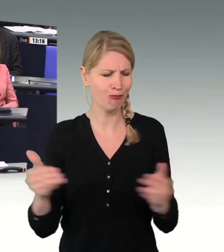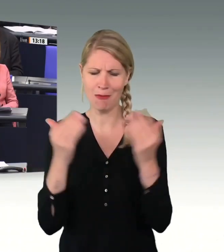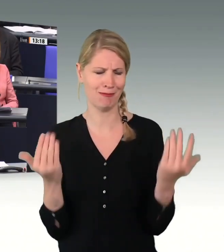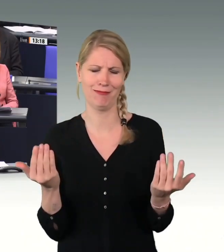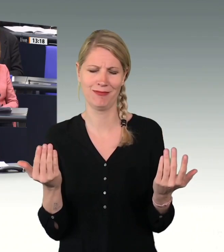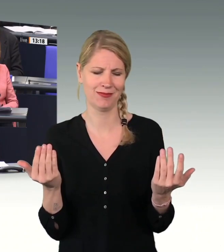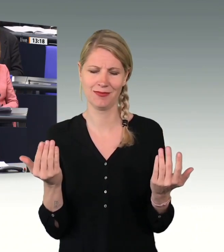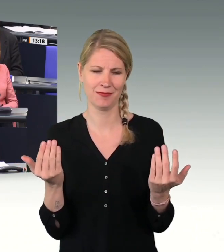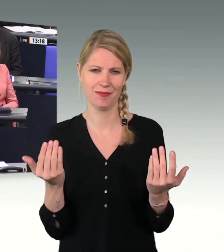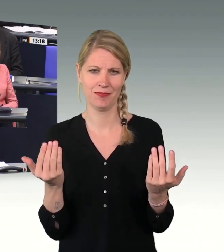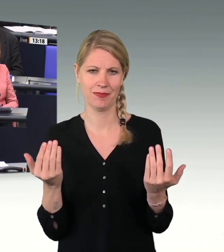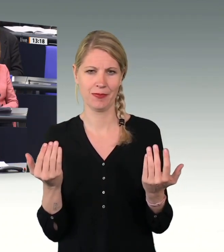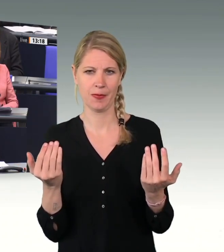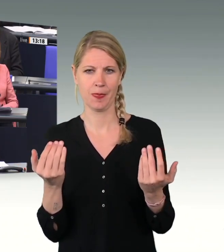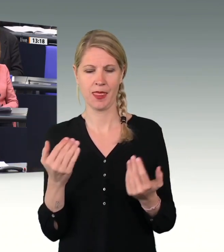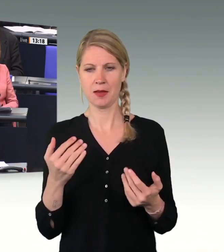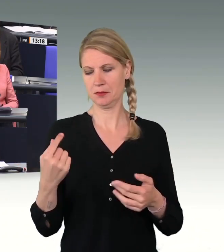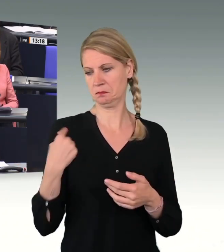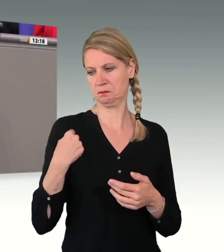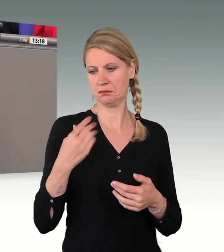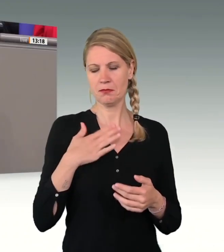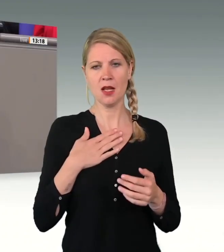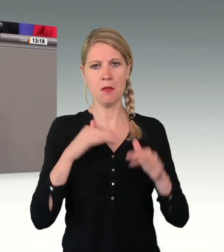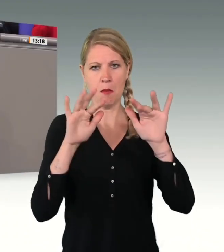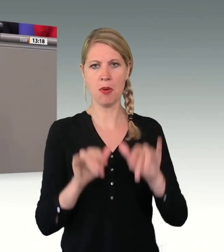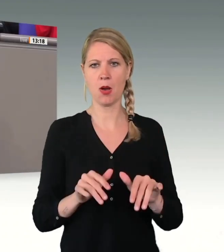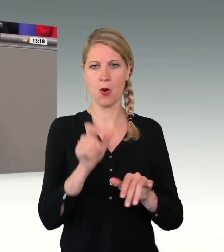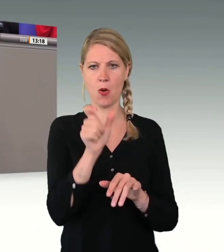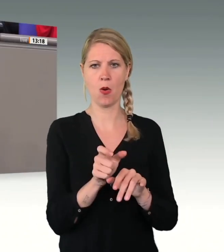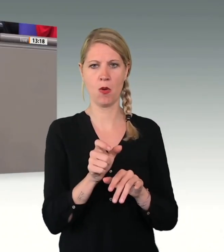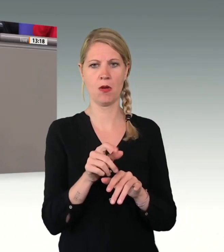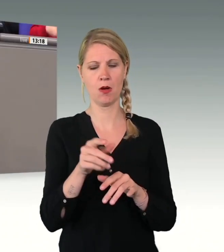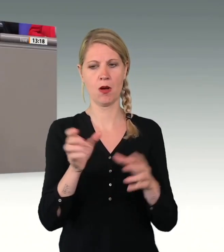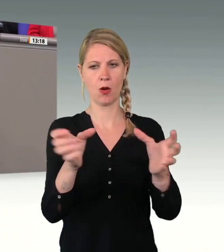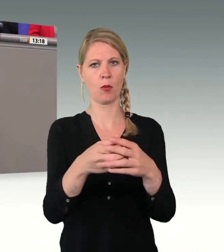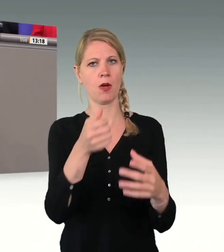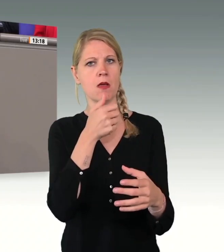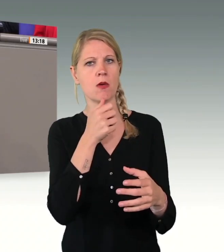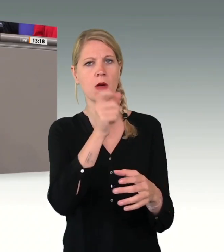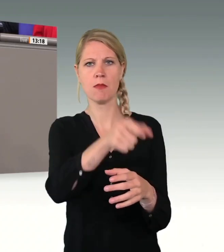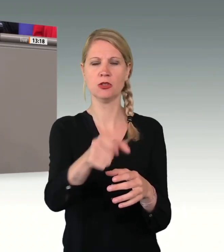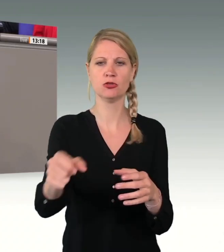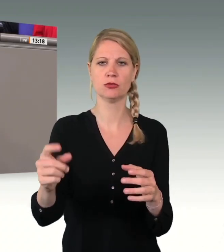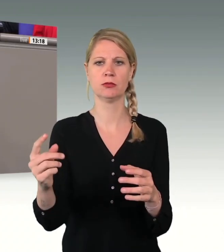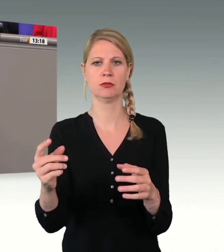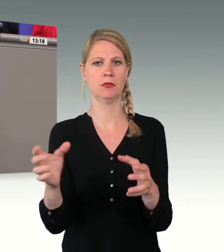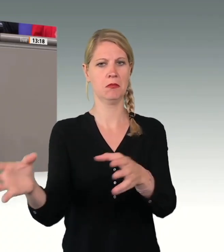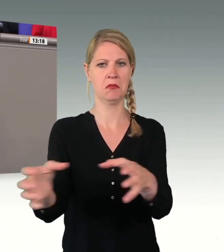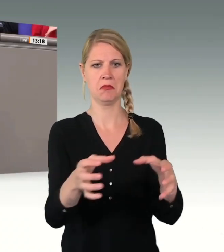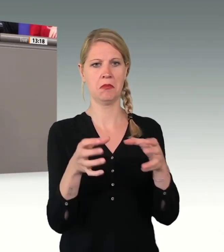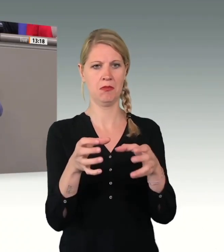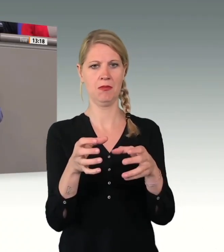Unlängst stand vor meinem Büro eine Gruppe von jungen Menschen, die Folgendes einte.